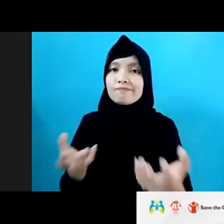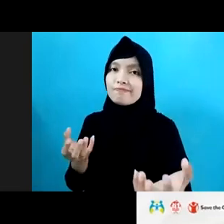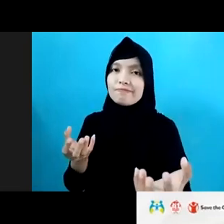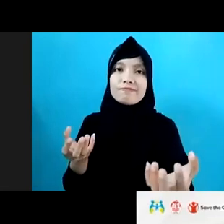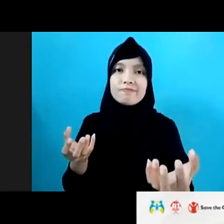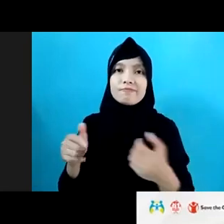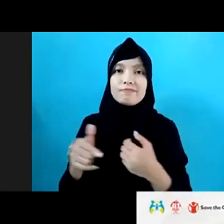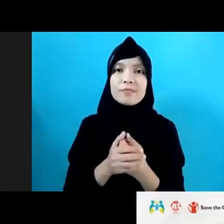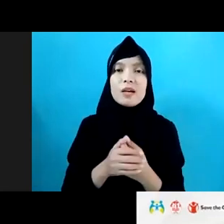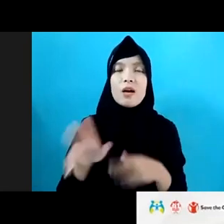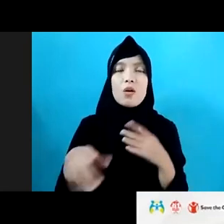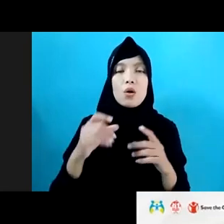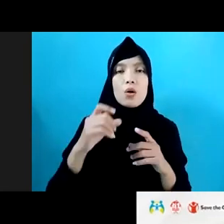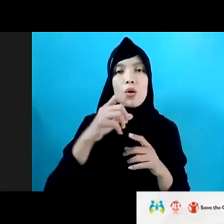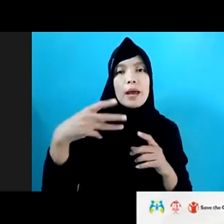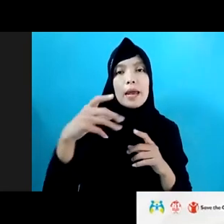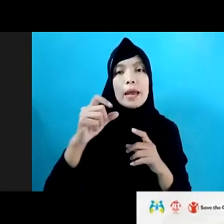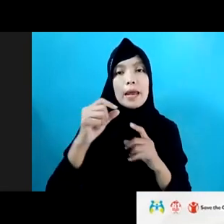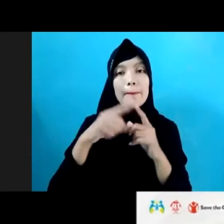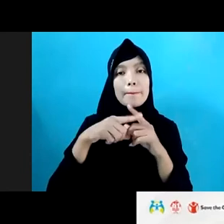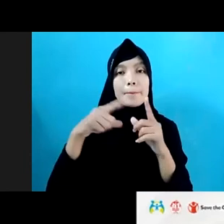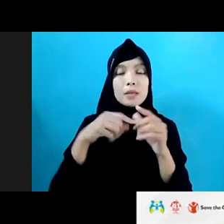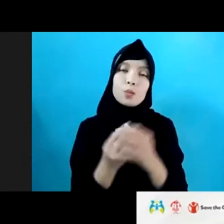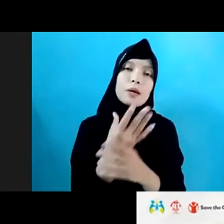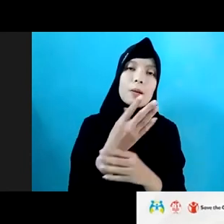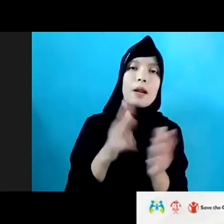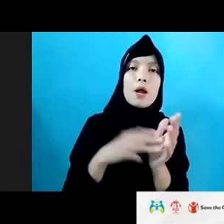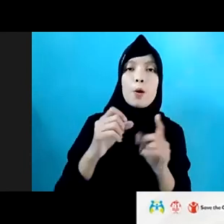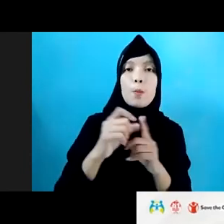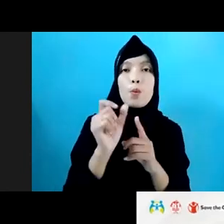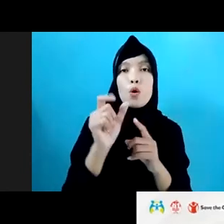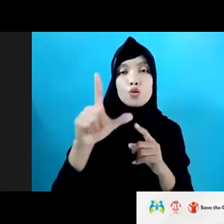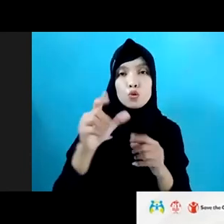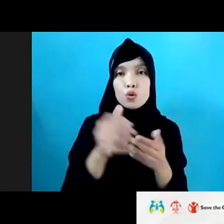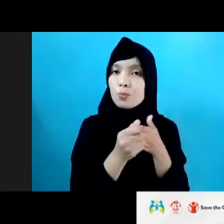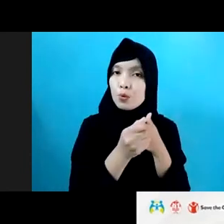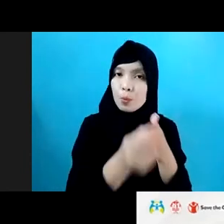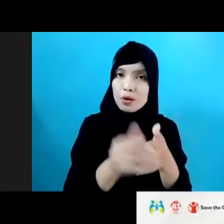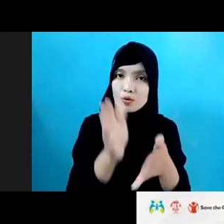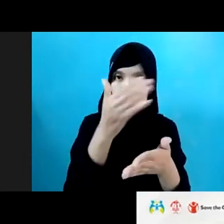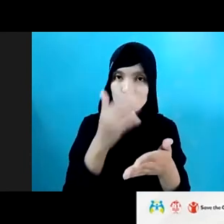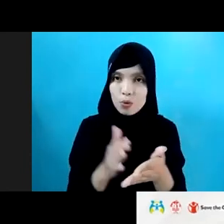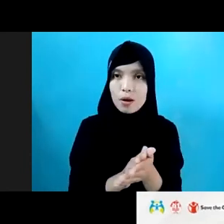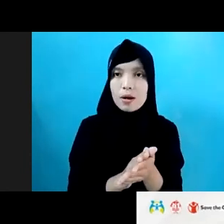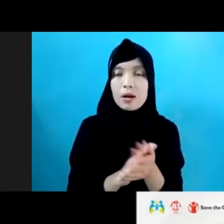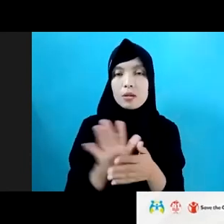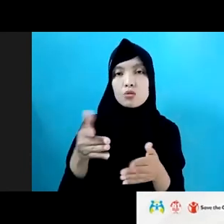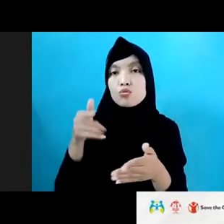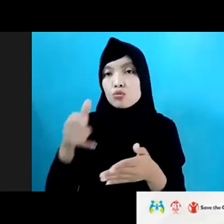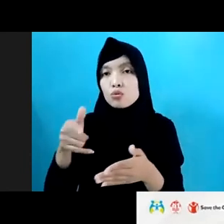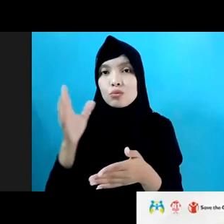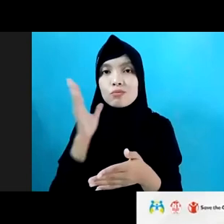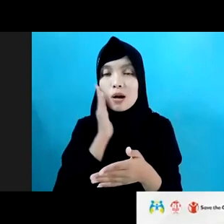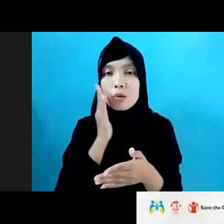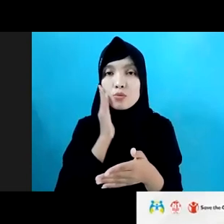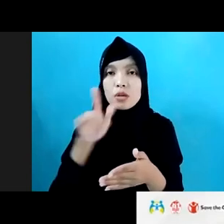sebatas pada mengembangkan modul, buku panduan, kemudian juga kepada youth supaya mereka tidak jadi anak dan youth, supaya tidak menjadi korban.